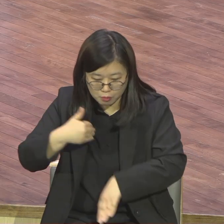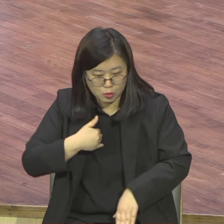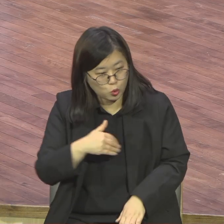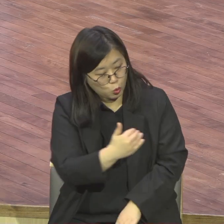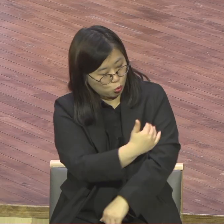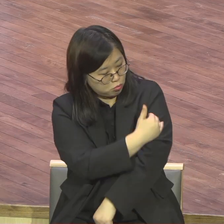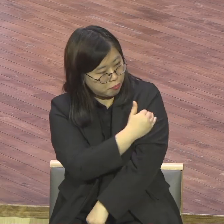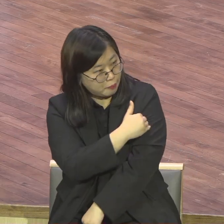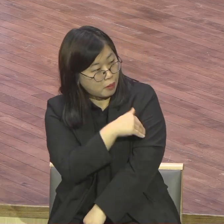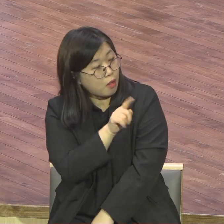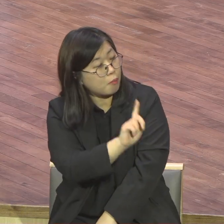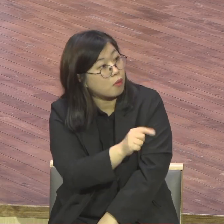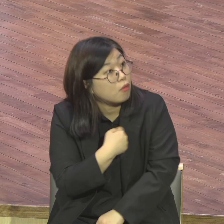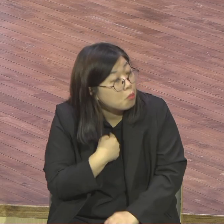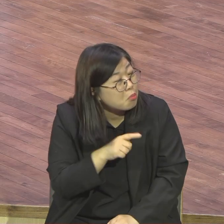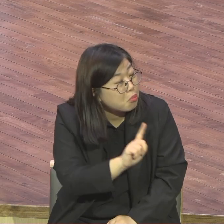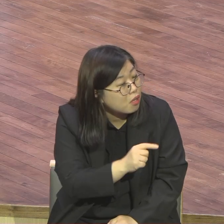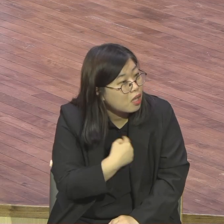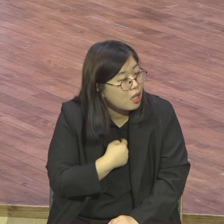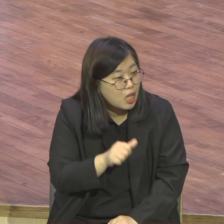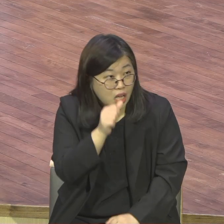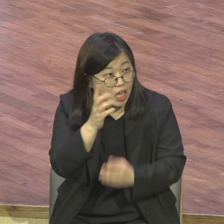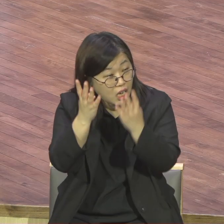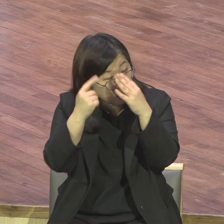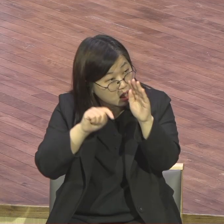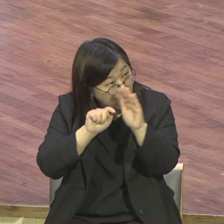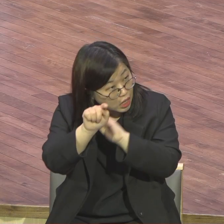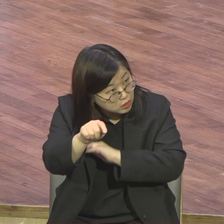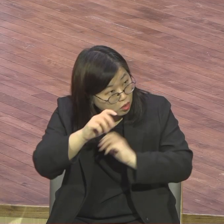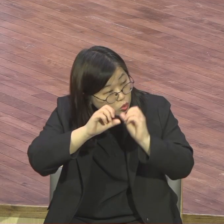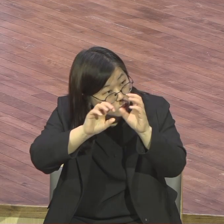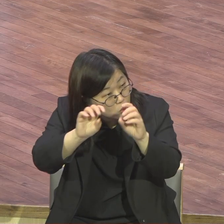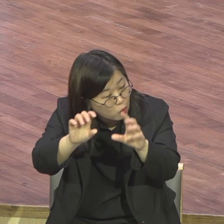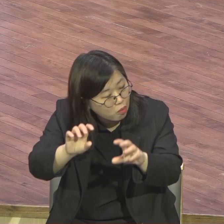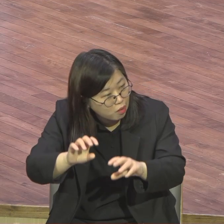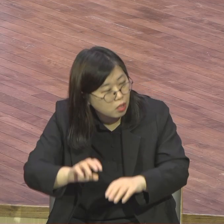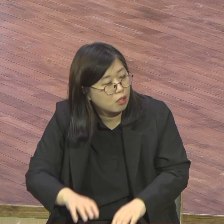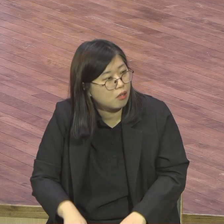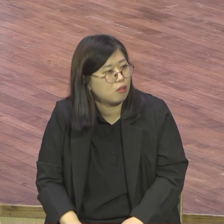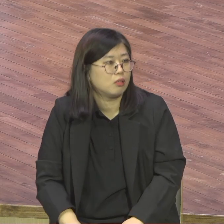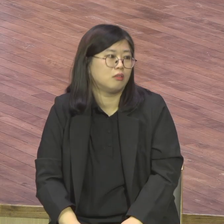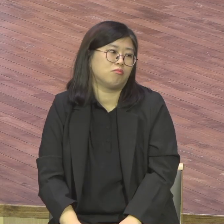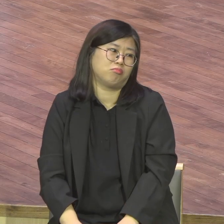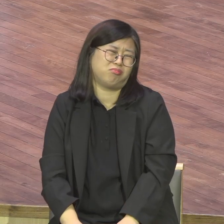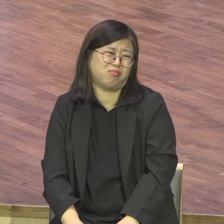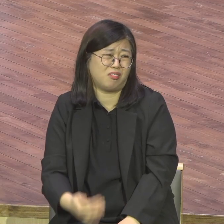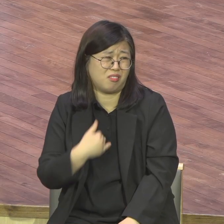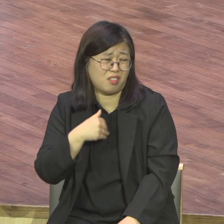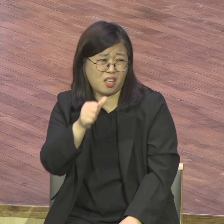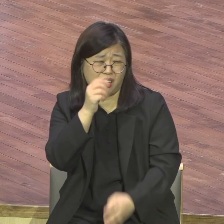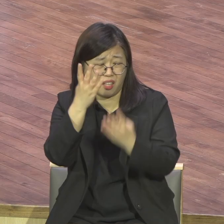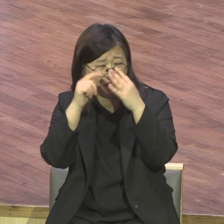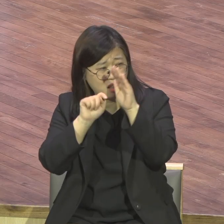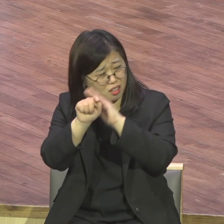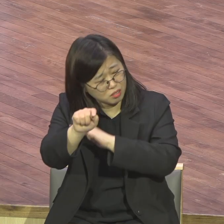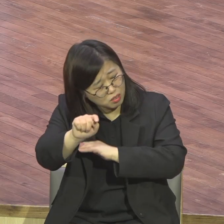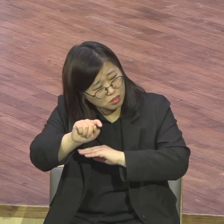유치장 가면요 전도하기 좋습니다 내가 많이 안 가봤습니까 그래 어떻게 하면 되는데 조사각 가면요